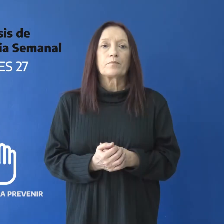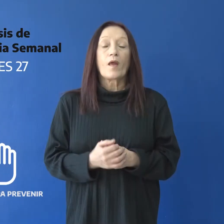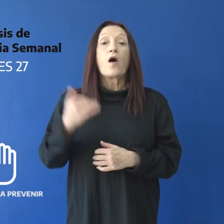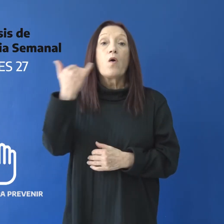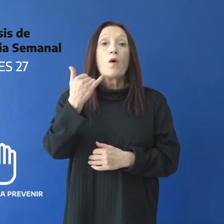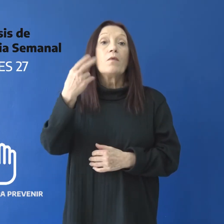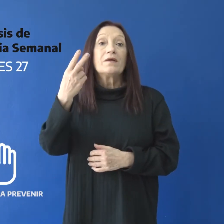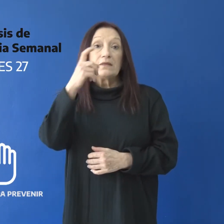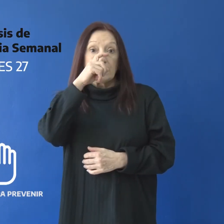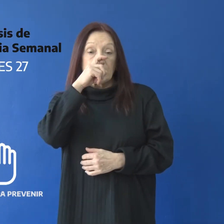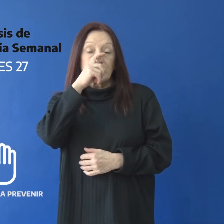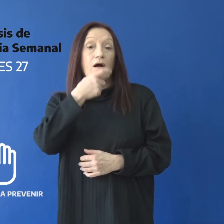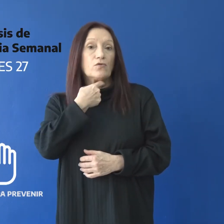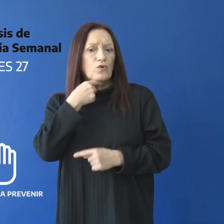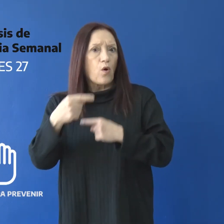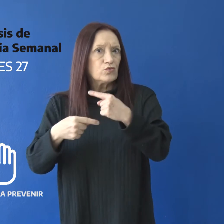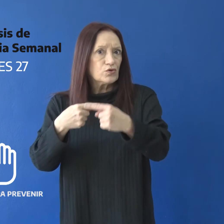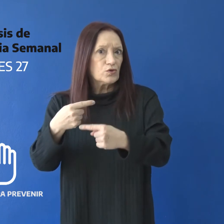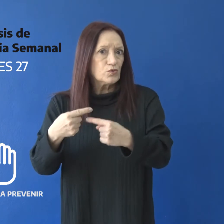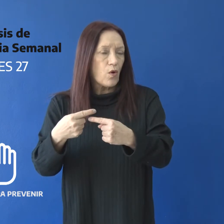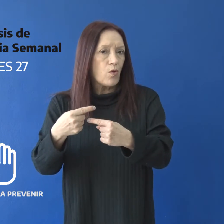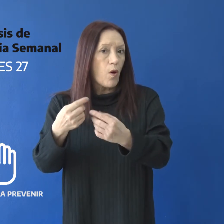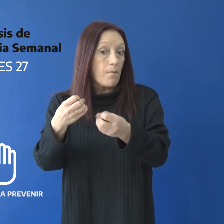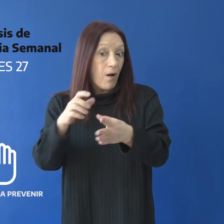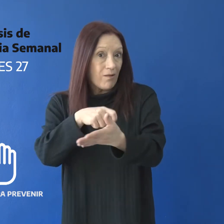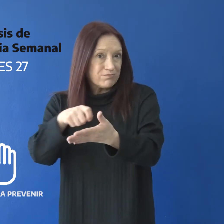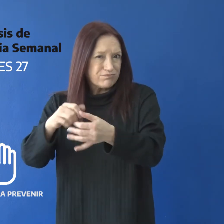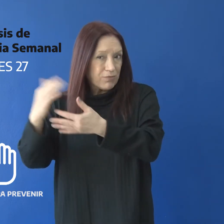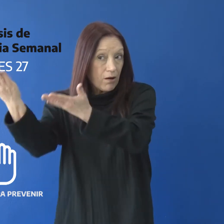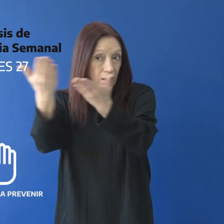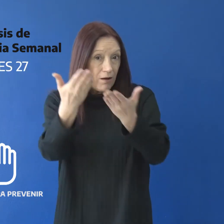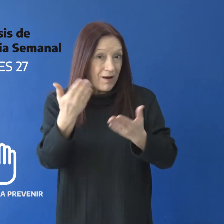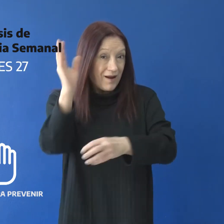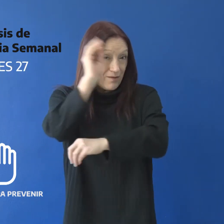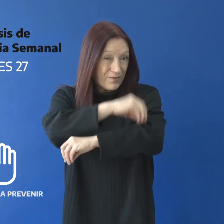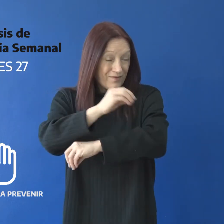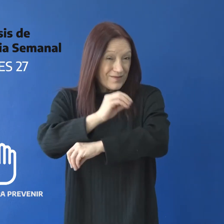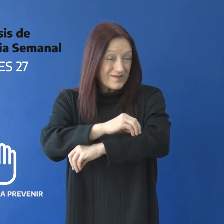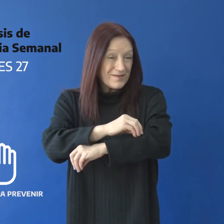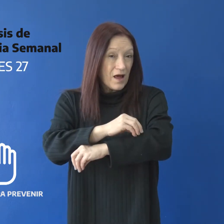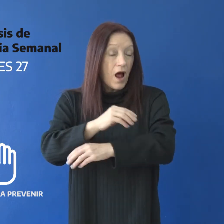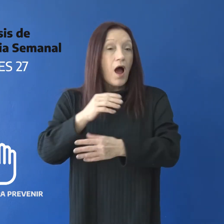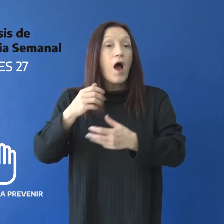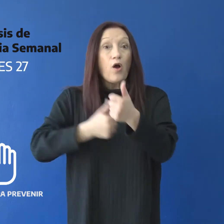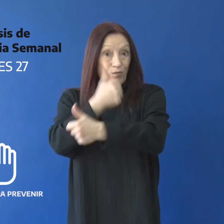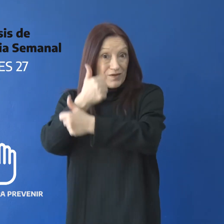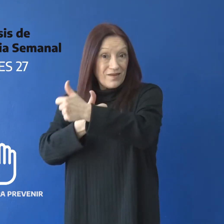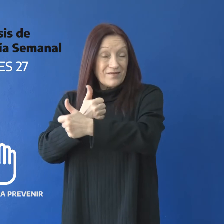Jueves 27 Continúa abierta la convocatoria para la Instancia Provincial de los Juegos Culturales Evita 2020